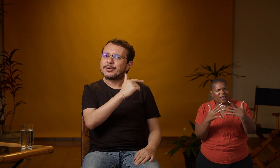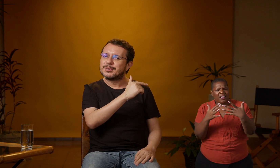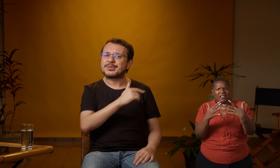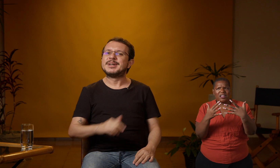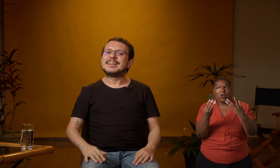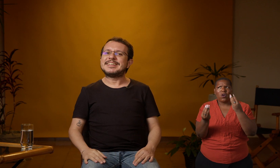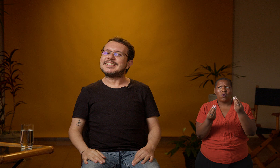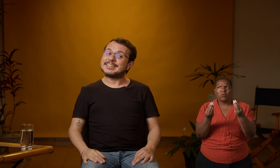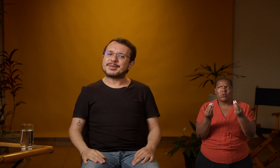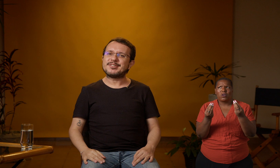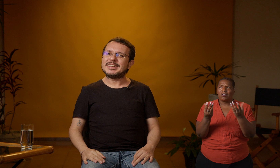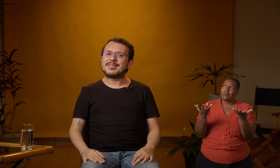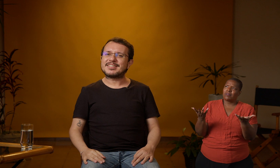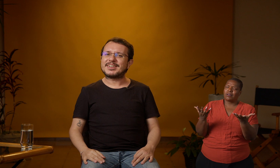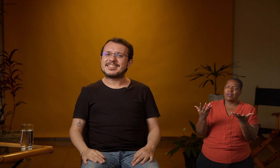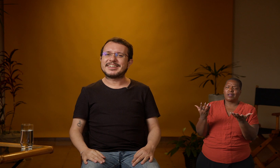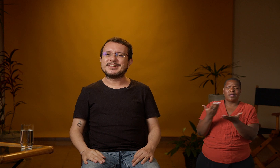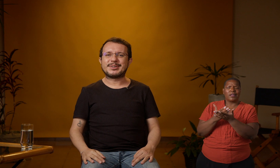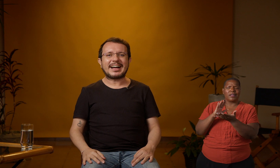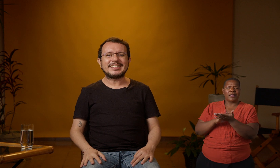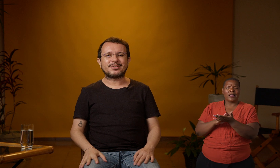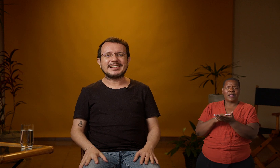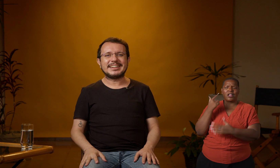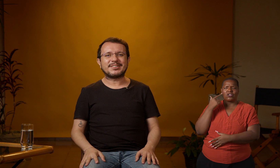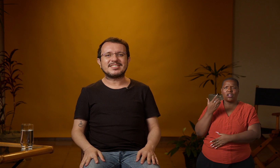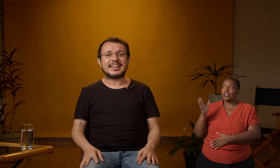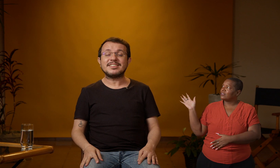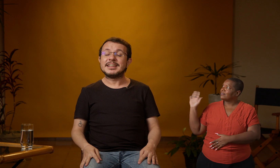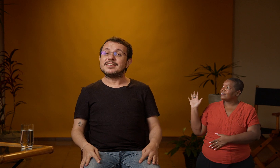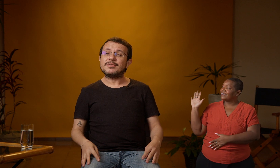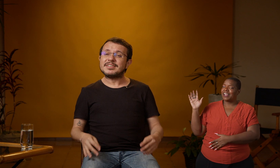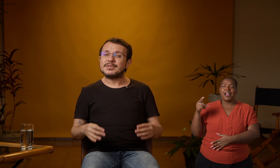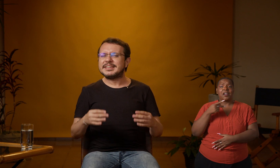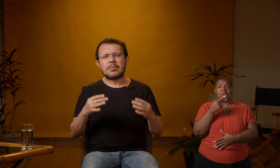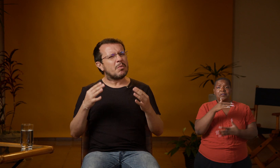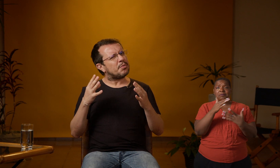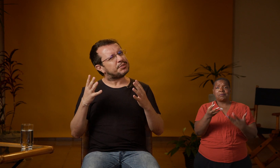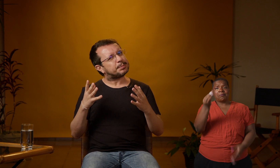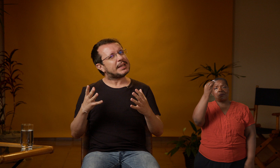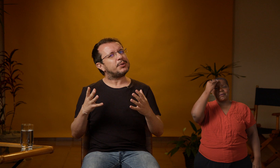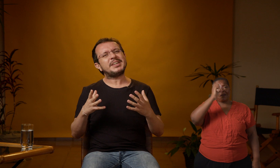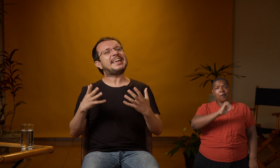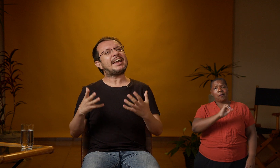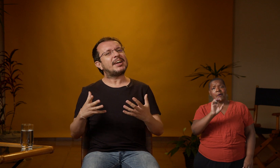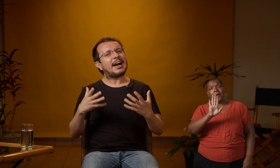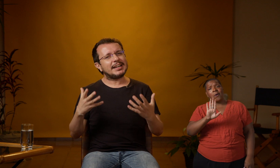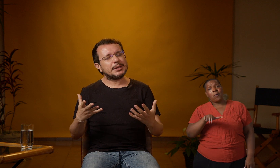recurso da intérprete de Libras aparecendo aqui do meu lado, falando em língua de sinais, se você não entendeu muito bem o que é a